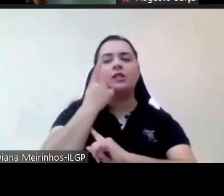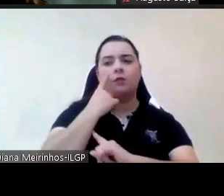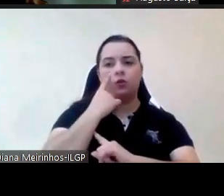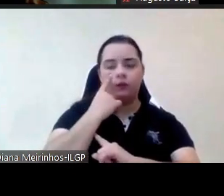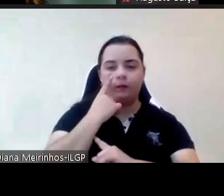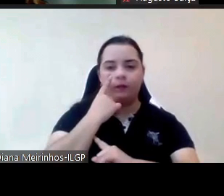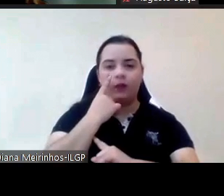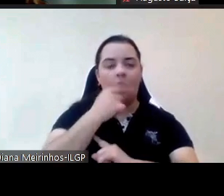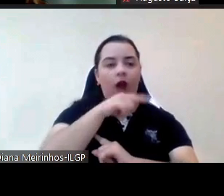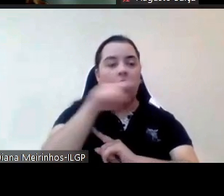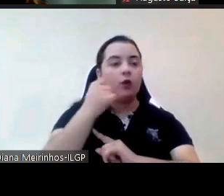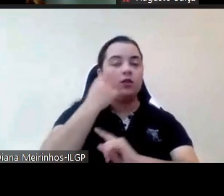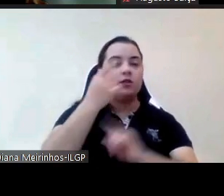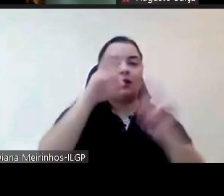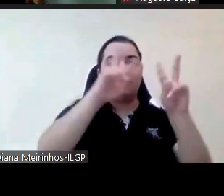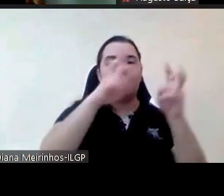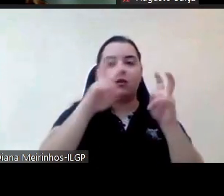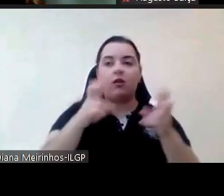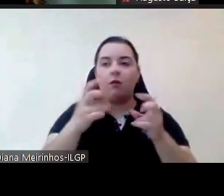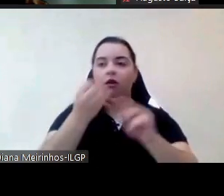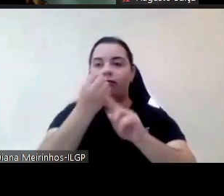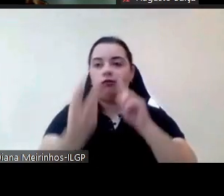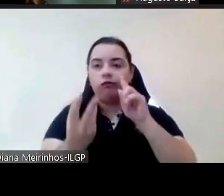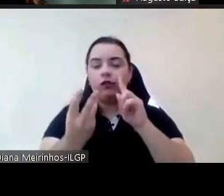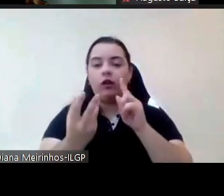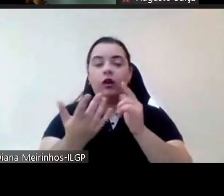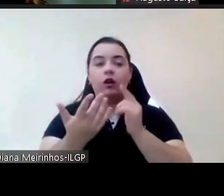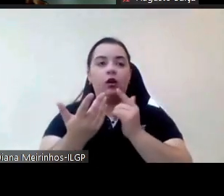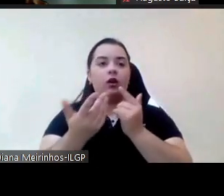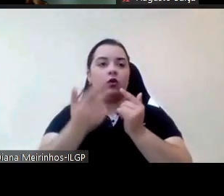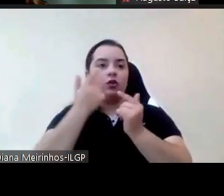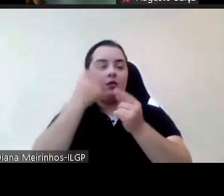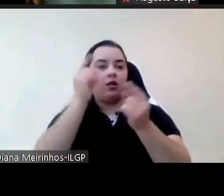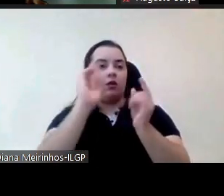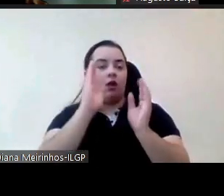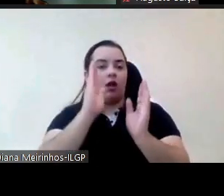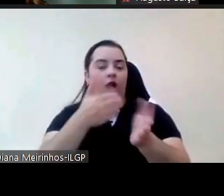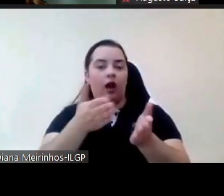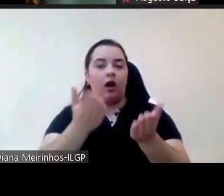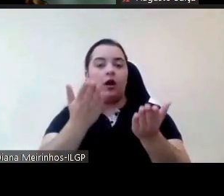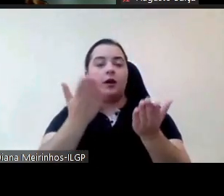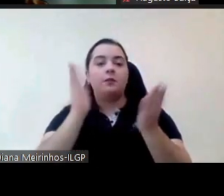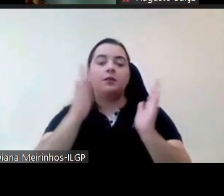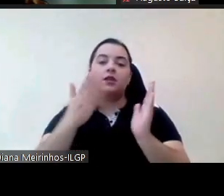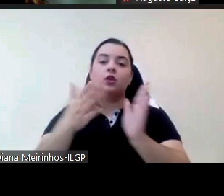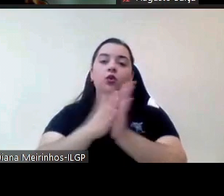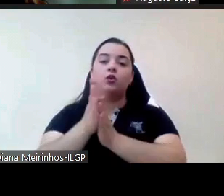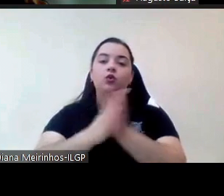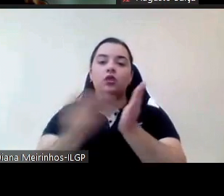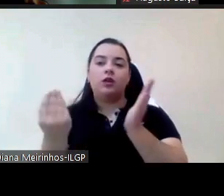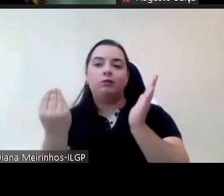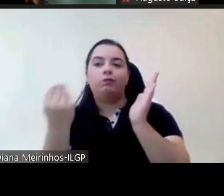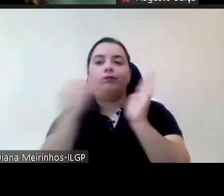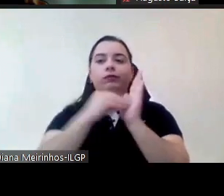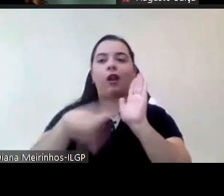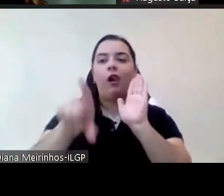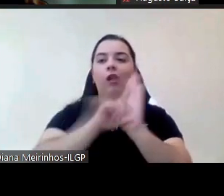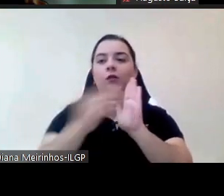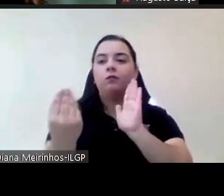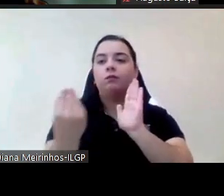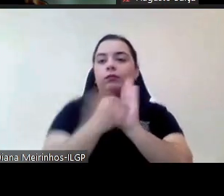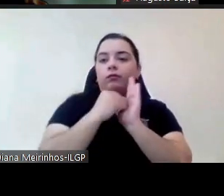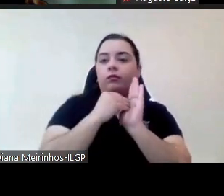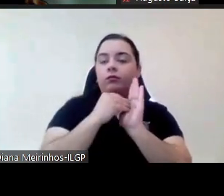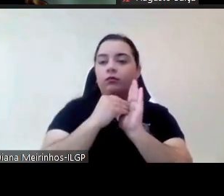questões que têm de ser trazidos para a nossa lei e isso é uma coisa que me preocupa quer dizer nós não podemos em muitos